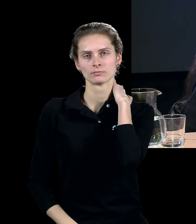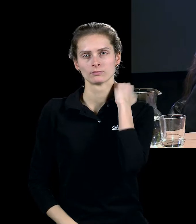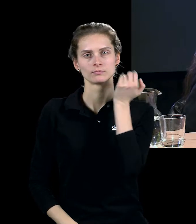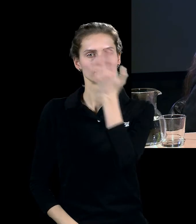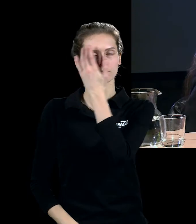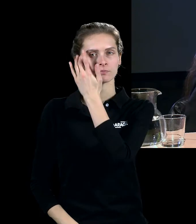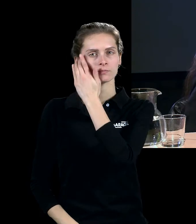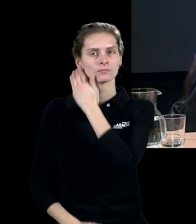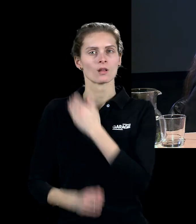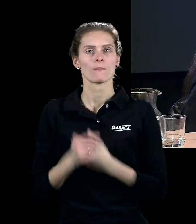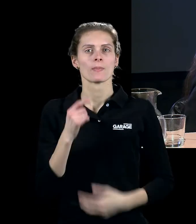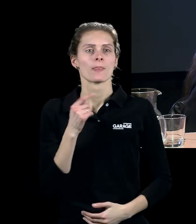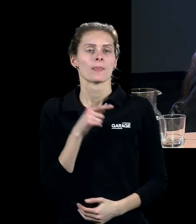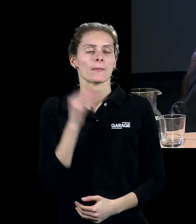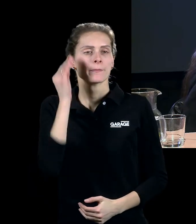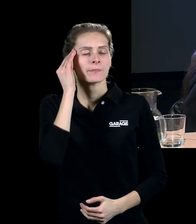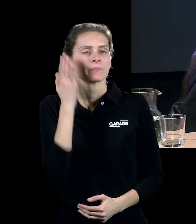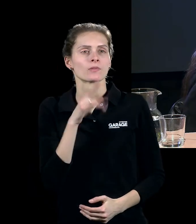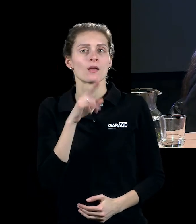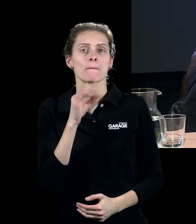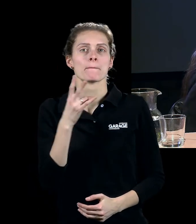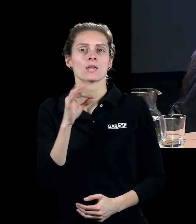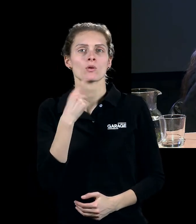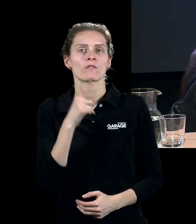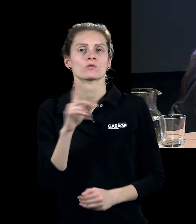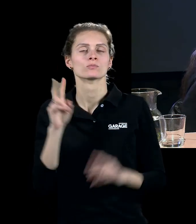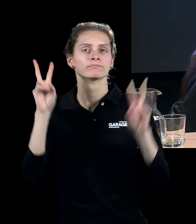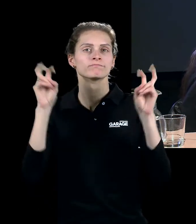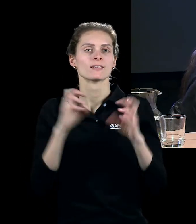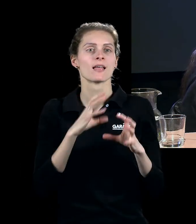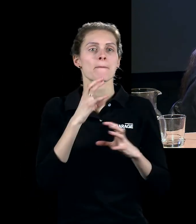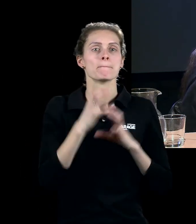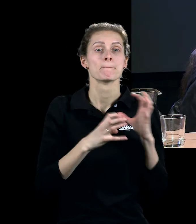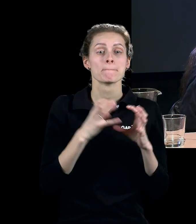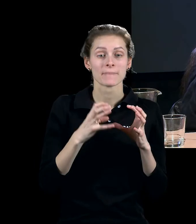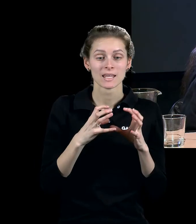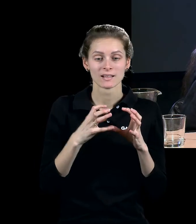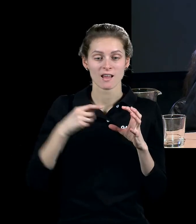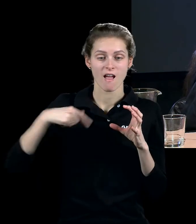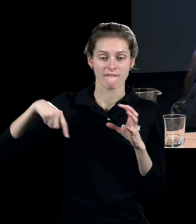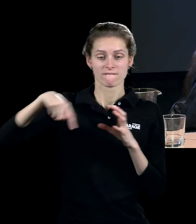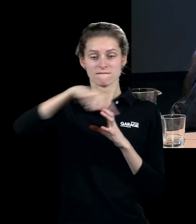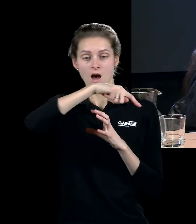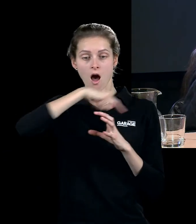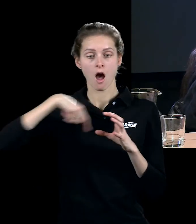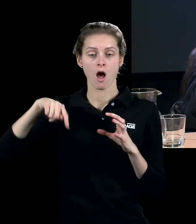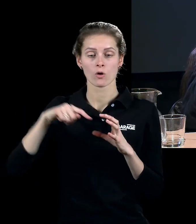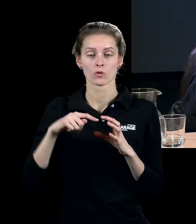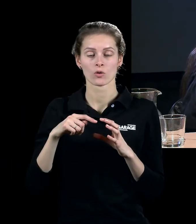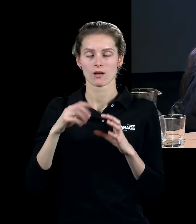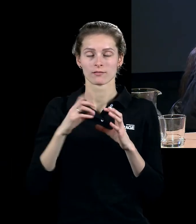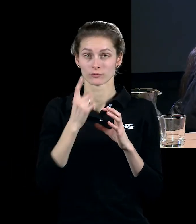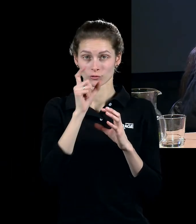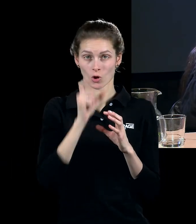одно из высказываний Пина, что надо понять, что мир вокруг человека всё равно больше, чем мир внутри человека. И надо